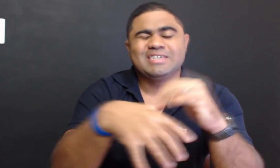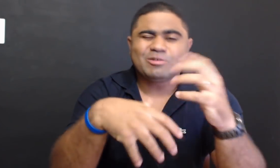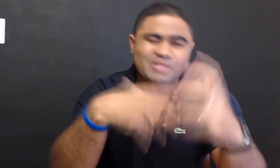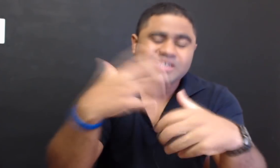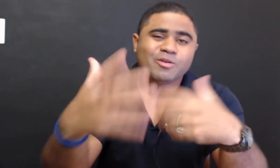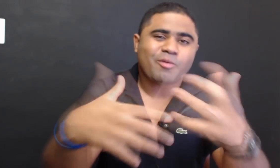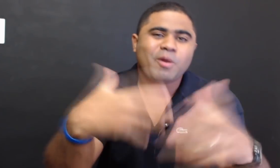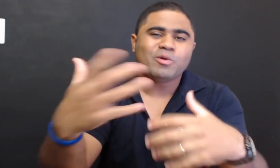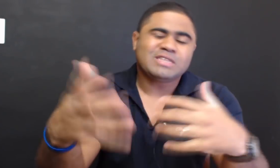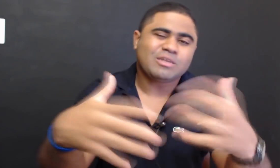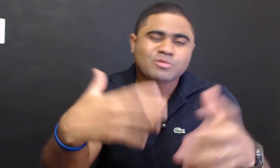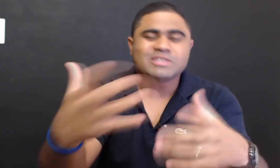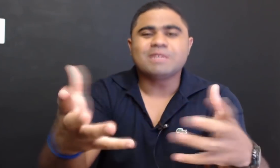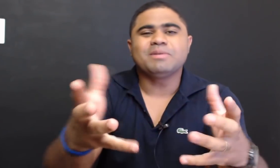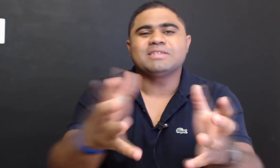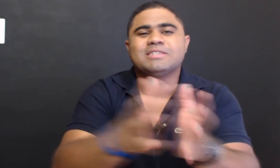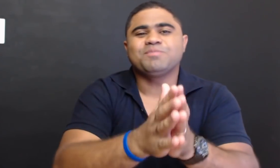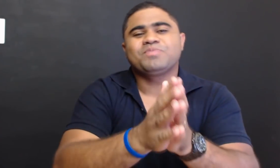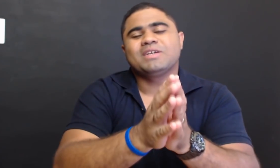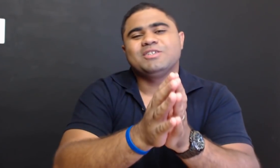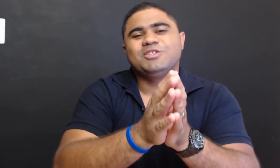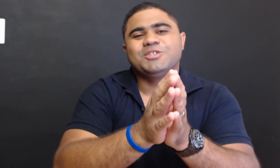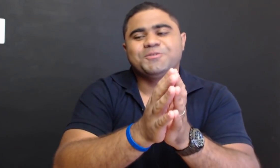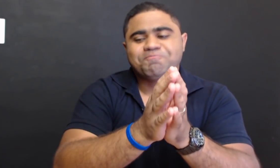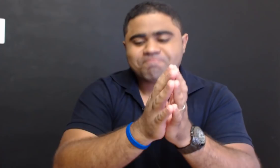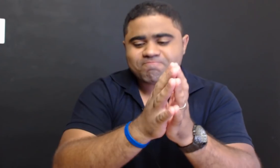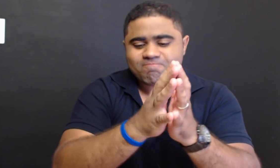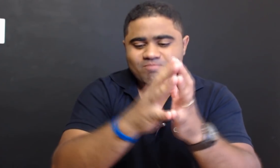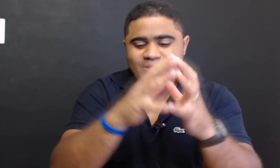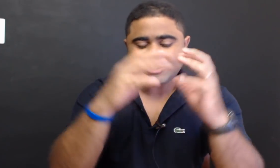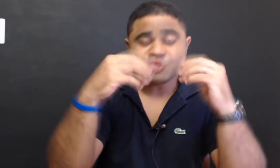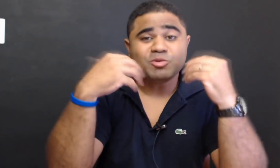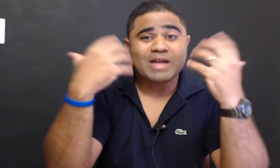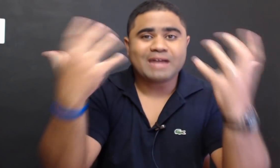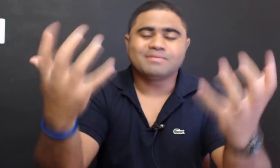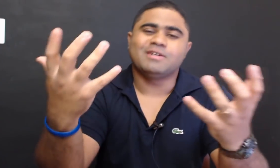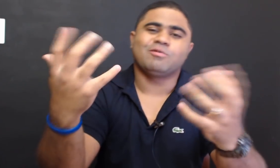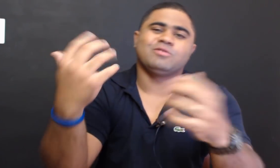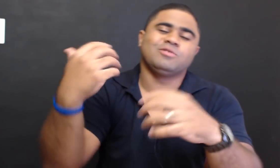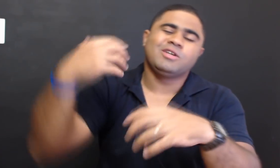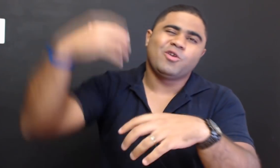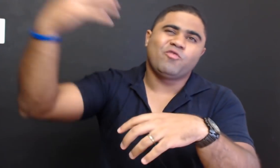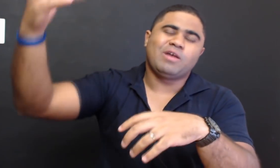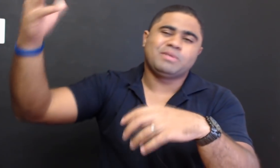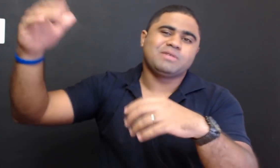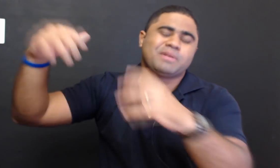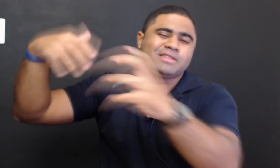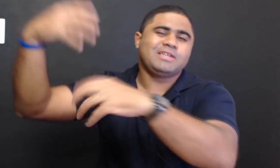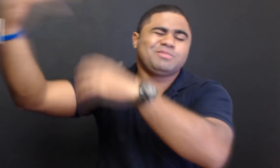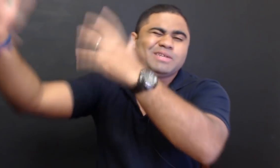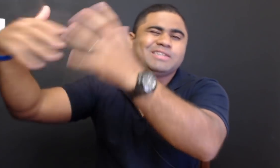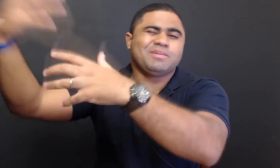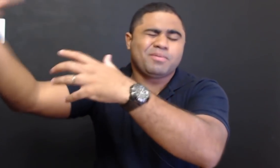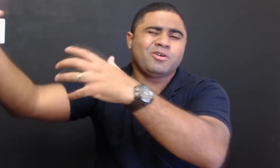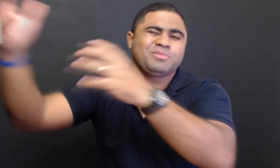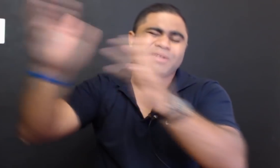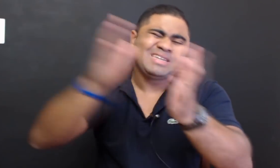e eu sei que não é uma coisa tão simples assim, de, de mudar, né, quando eu falo, por exemplo, para ter experiência próspera,